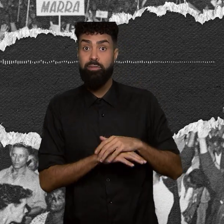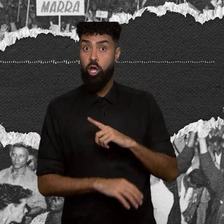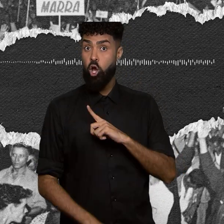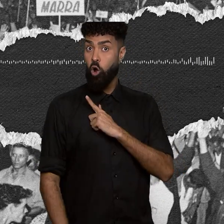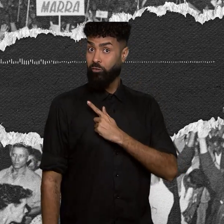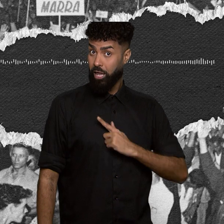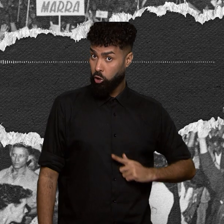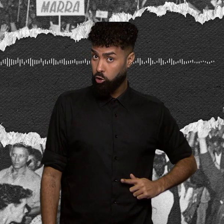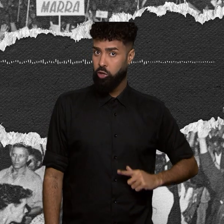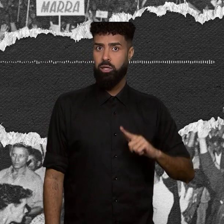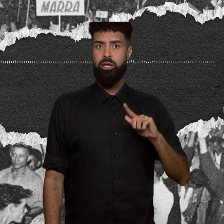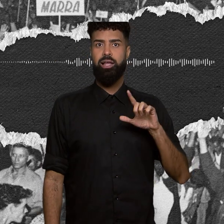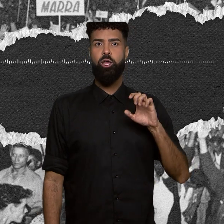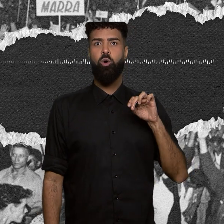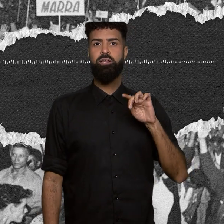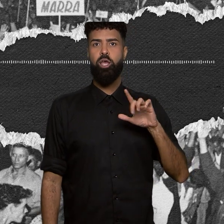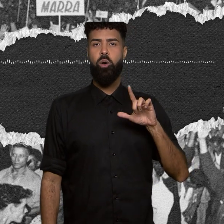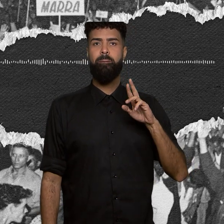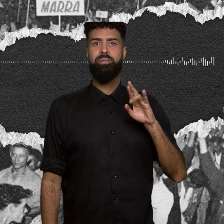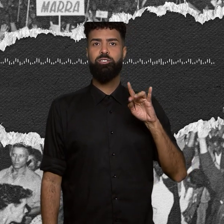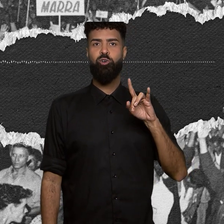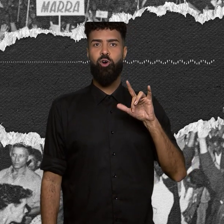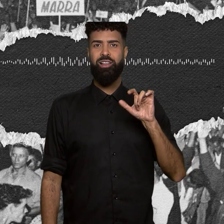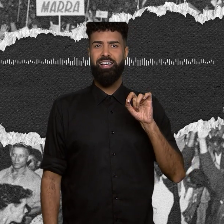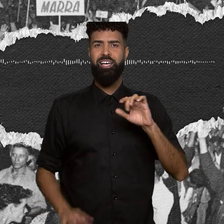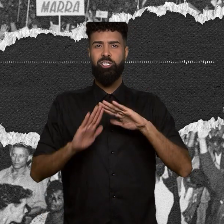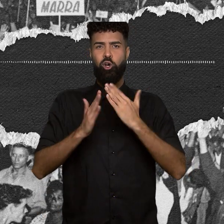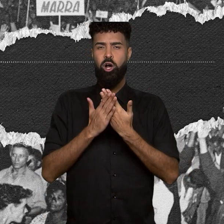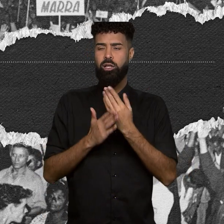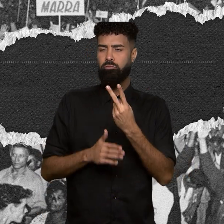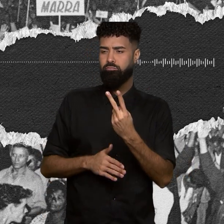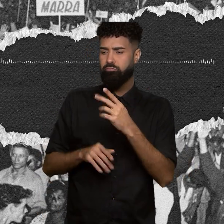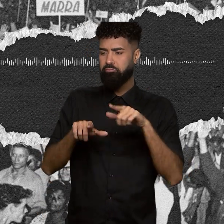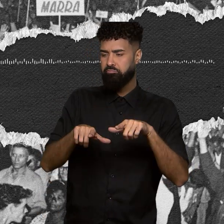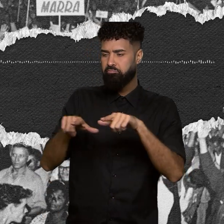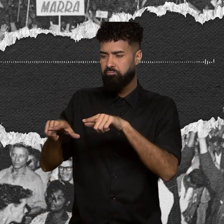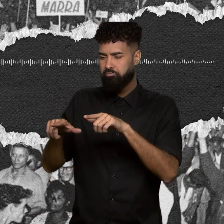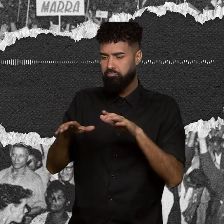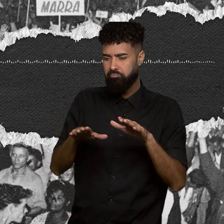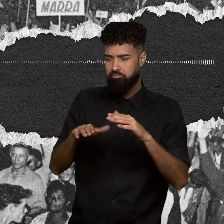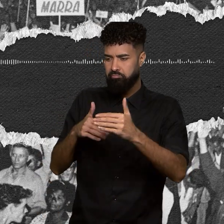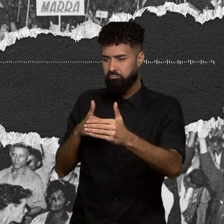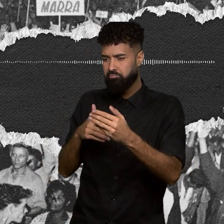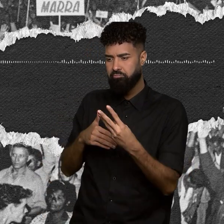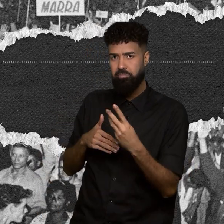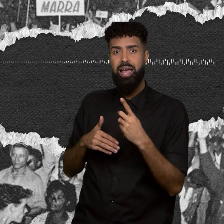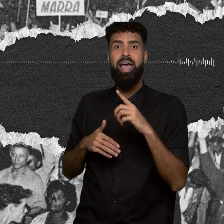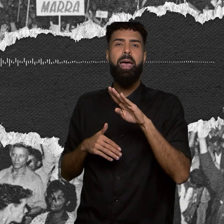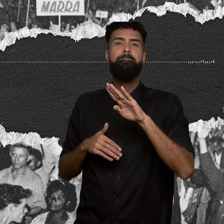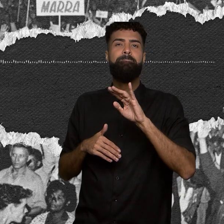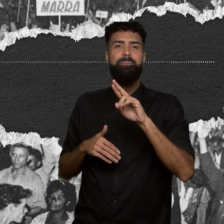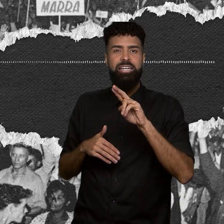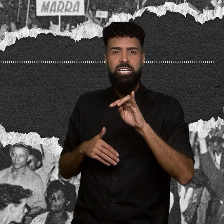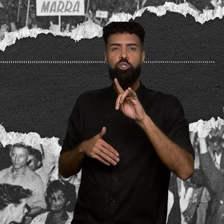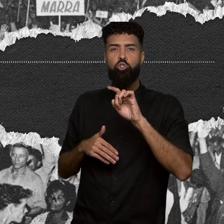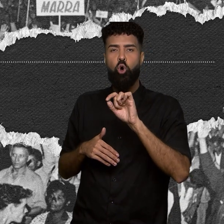as escolas de dois ou três cômodos ficaram conhecidas como Brizoletas. Agora a gente faz uma observação importante.